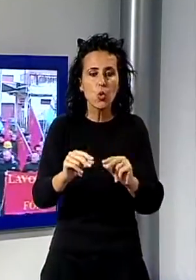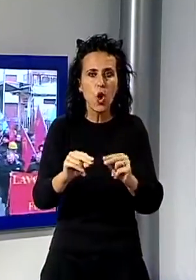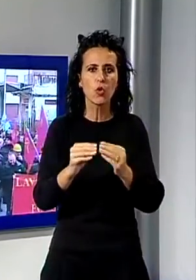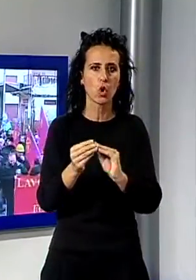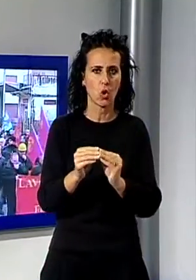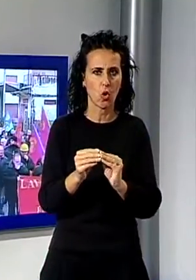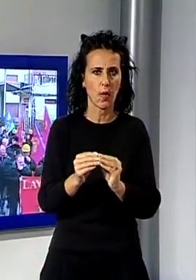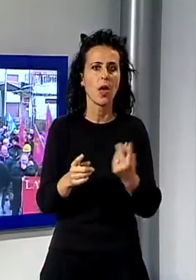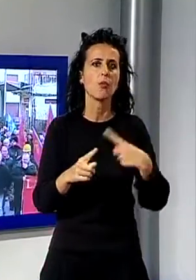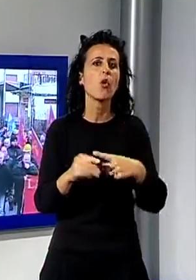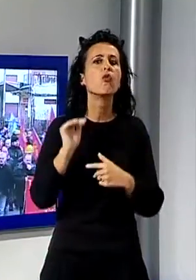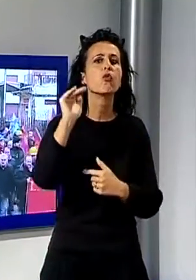futuro di centinaia di famiglie.